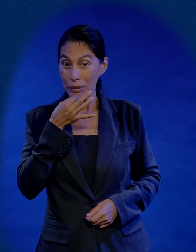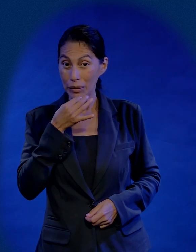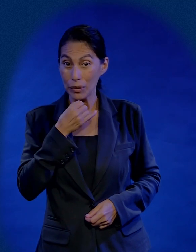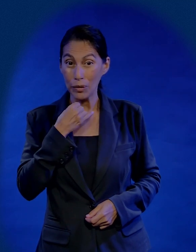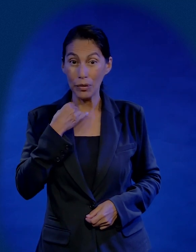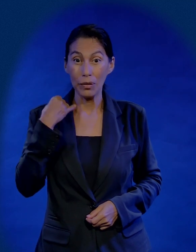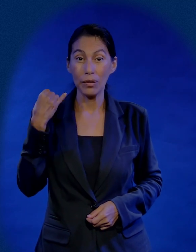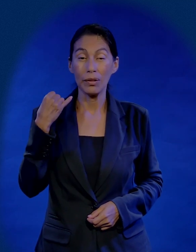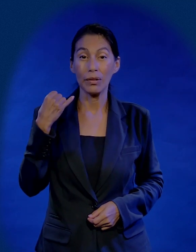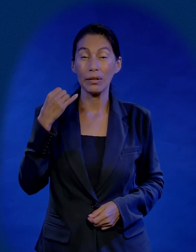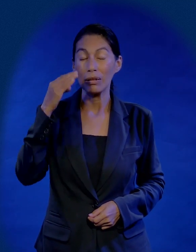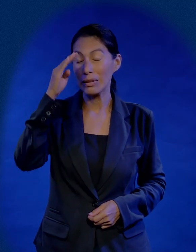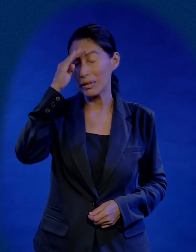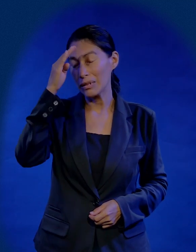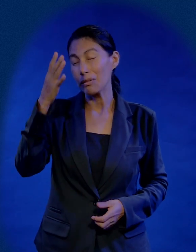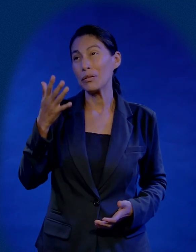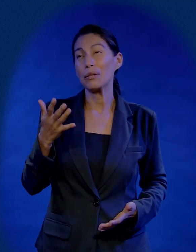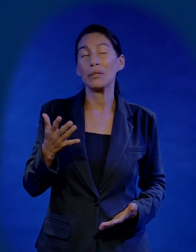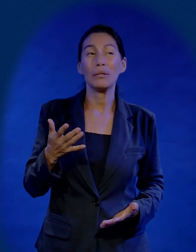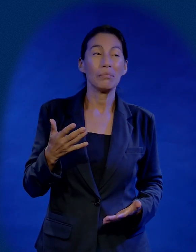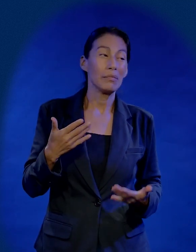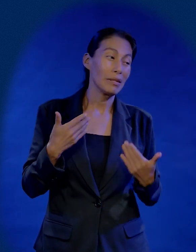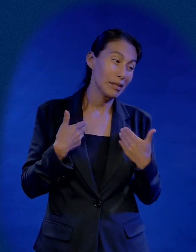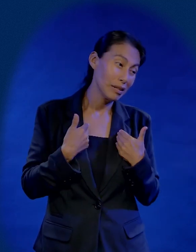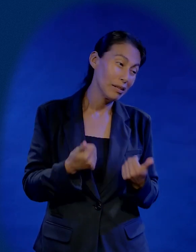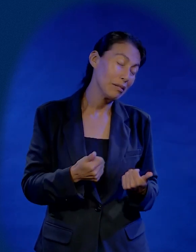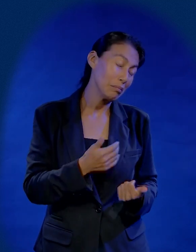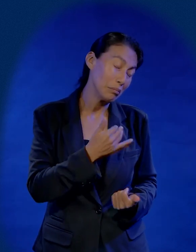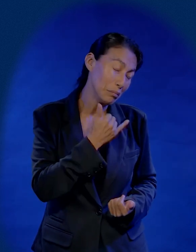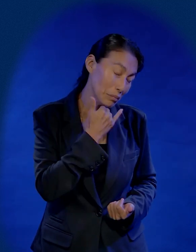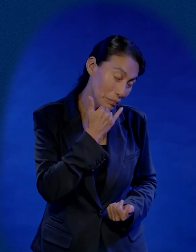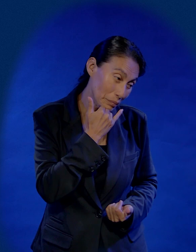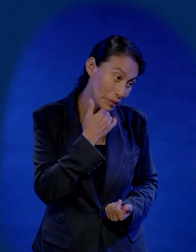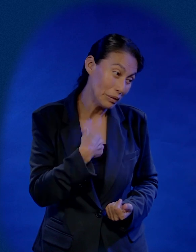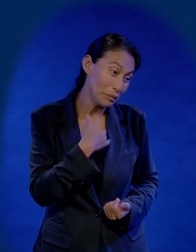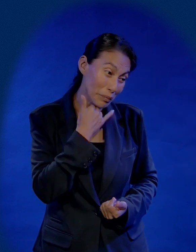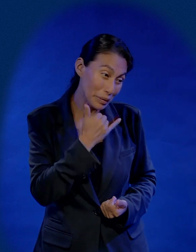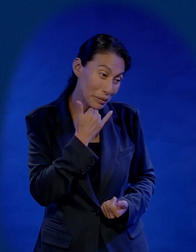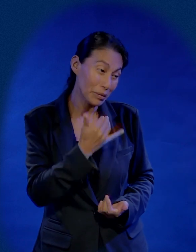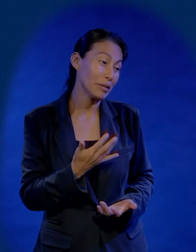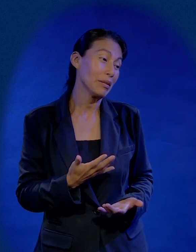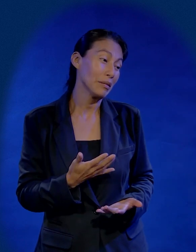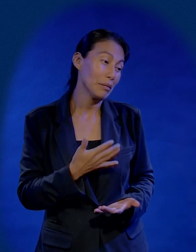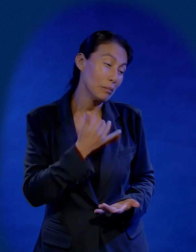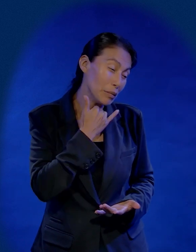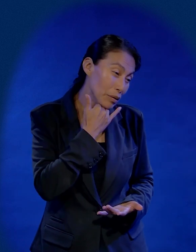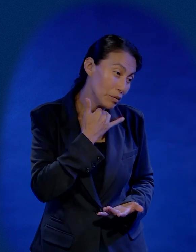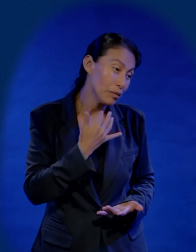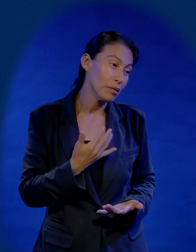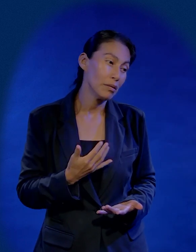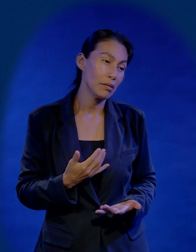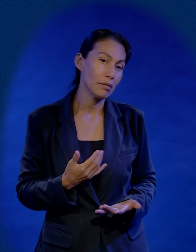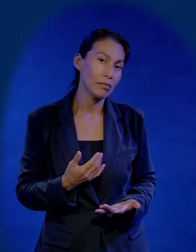ese era el momento para que Judas dijera Señor sabes que ya entendí ya entendí perdóname me equivoqué ¿qué hacemos?